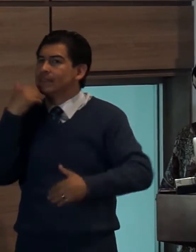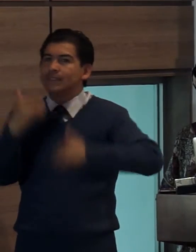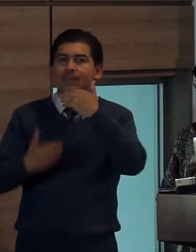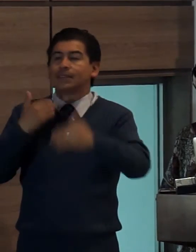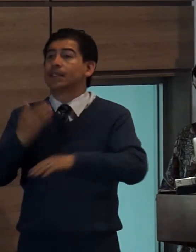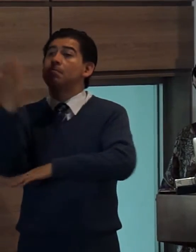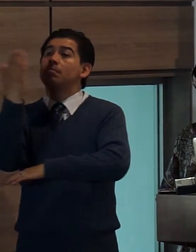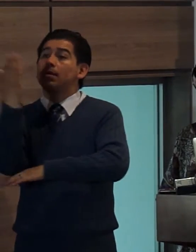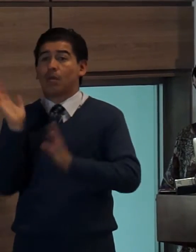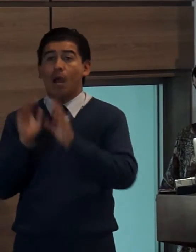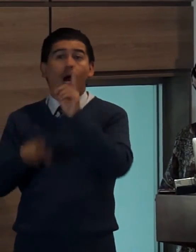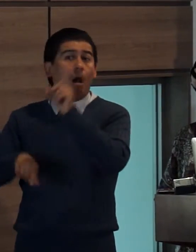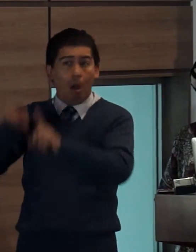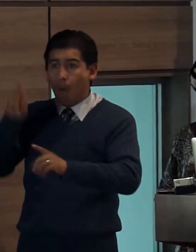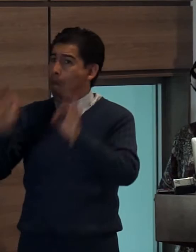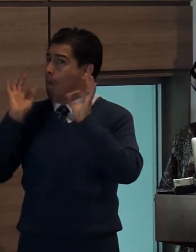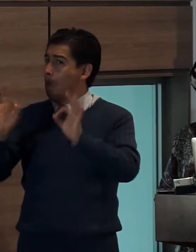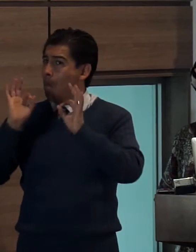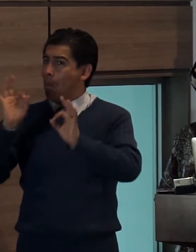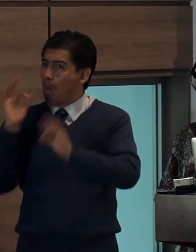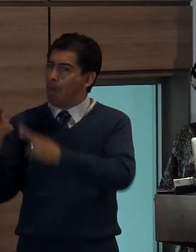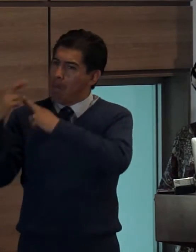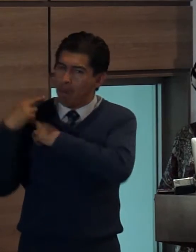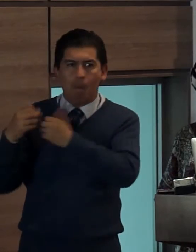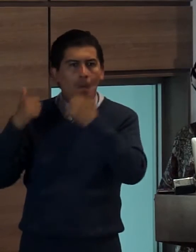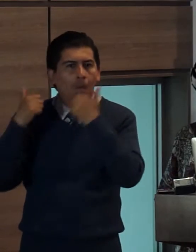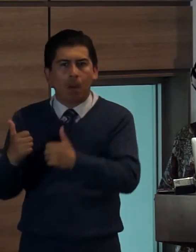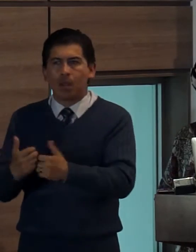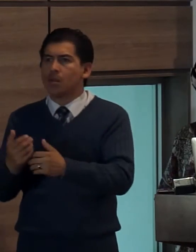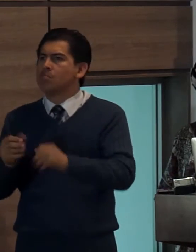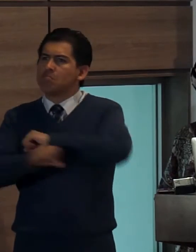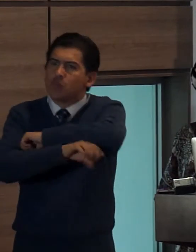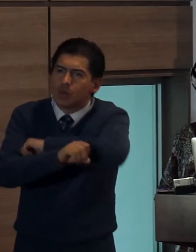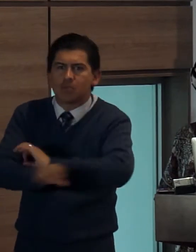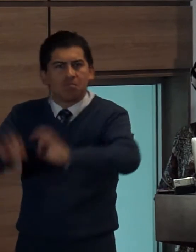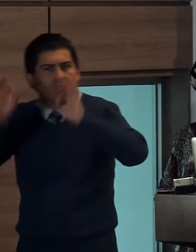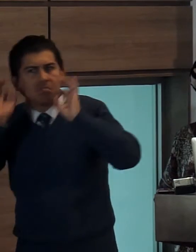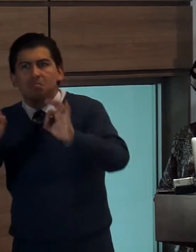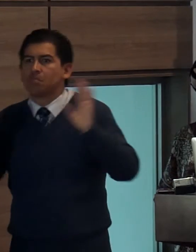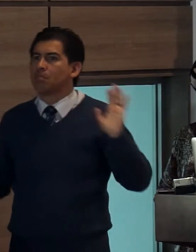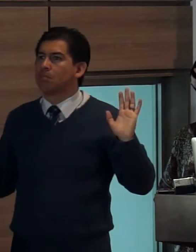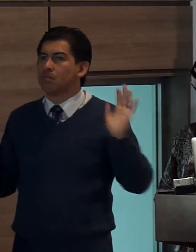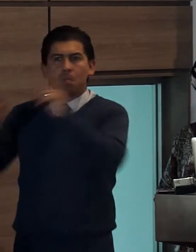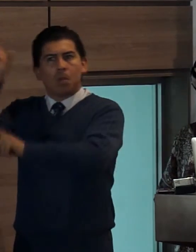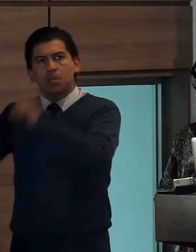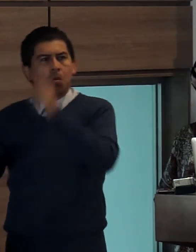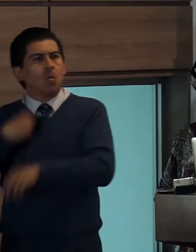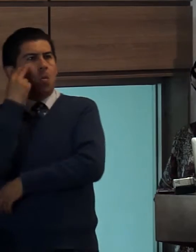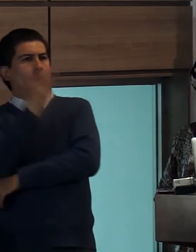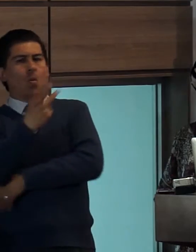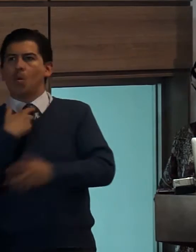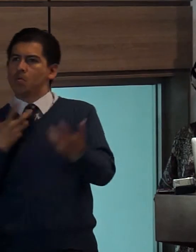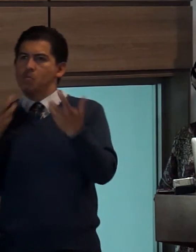comunicación socialmente responsables productores alternativos y audiencias absolutamente comprometidas